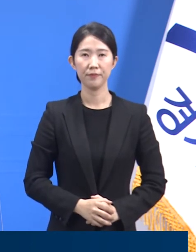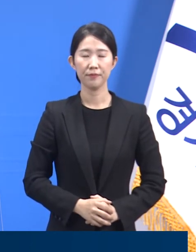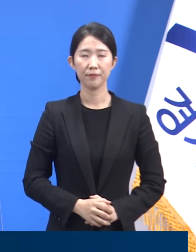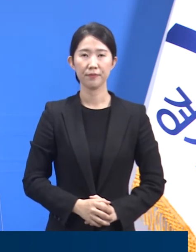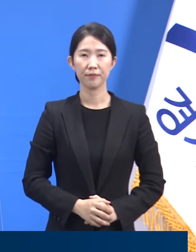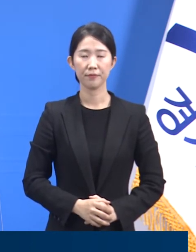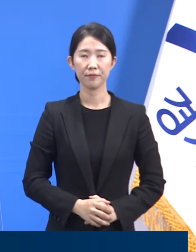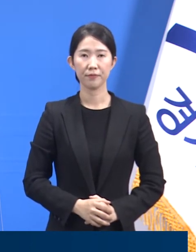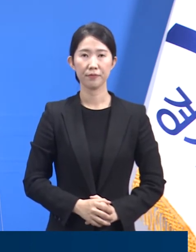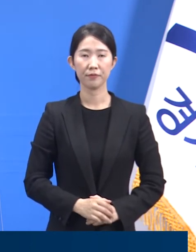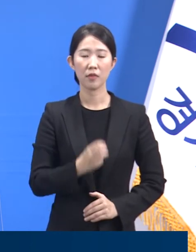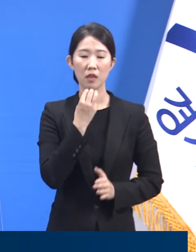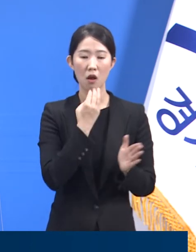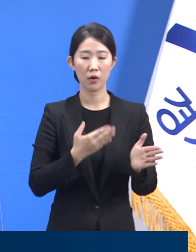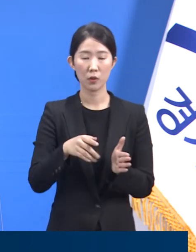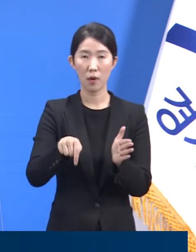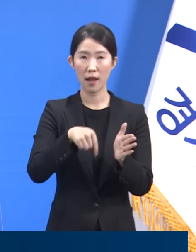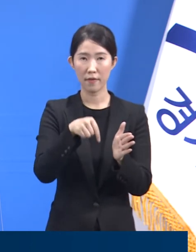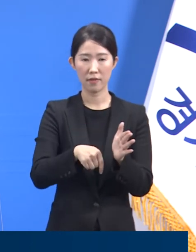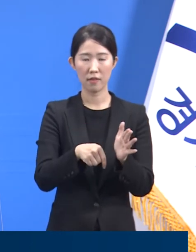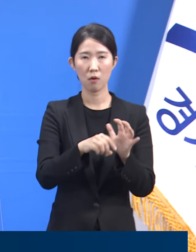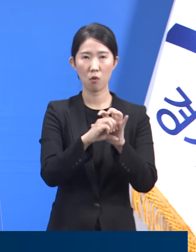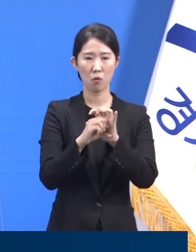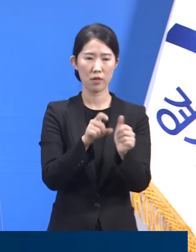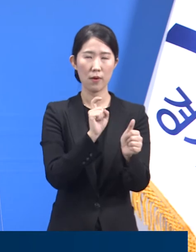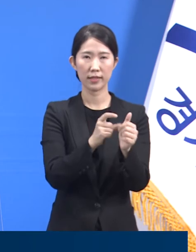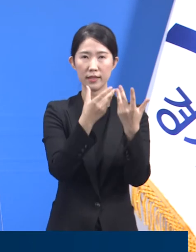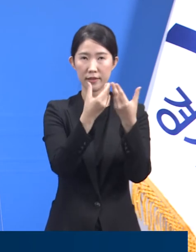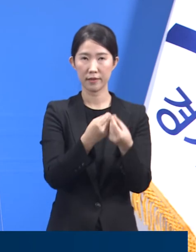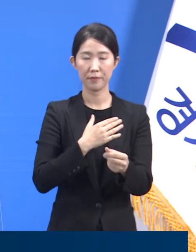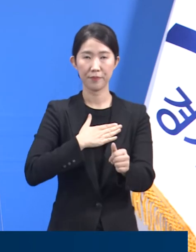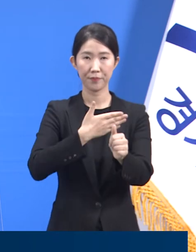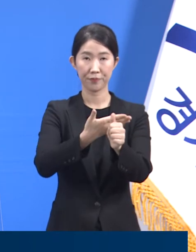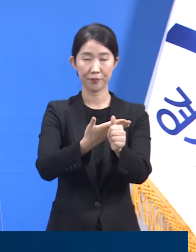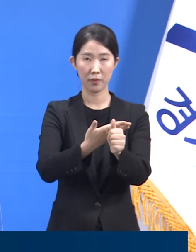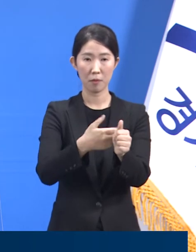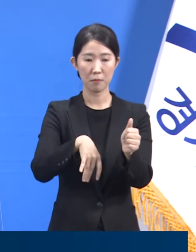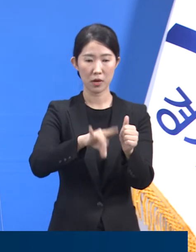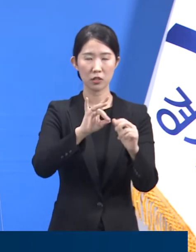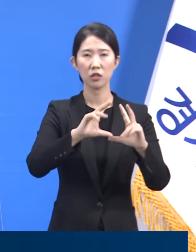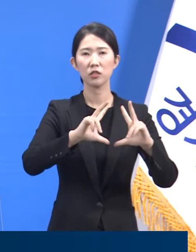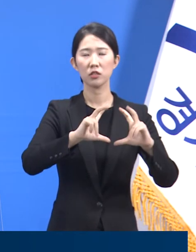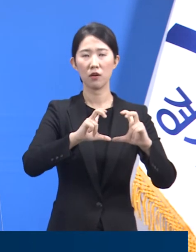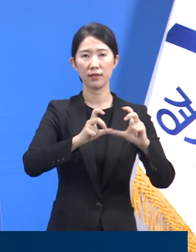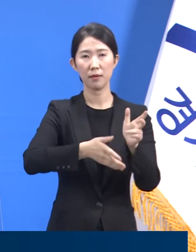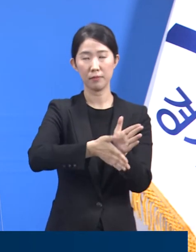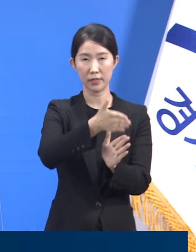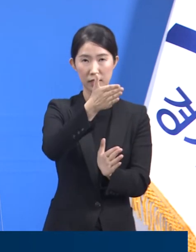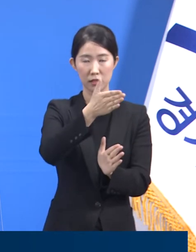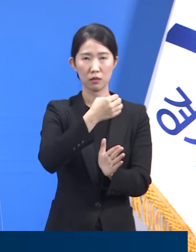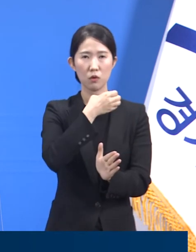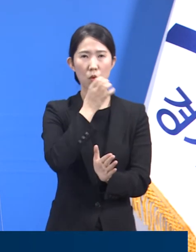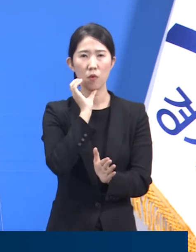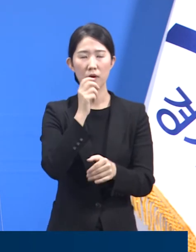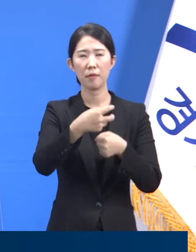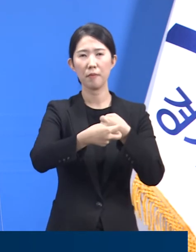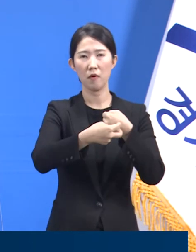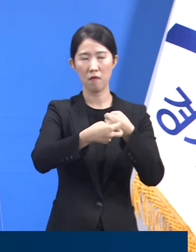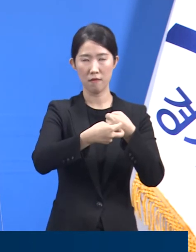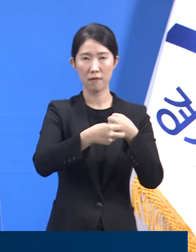도내 주요 확진 사례에 대해 말씀드리겠습니다. 먼저 성남시 소재 요양병원 관련 사례입니다.